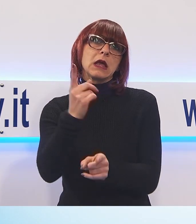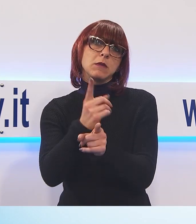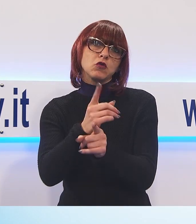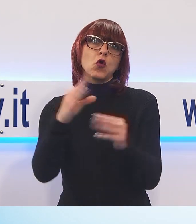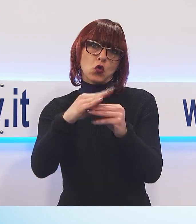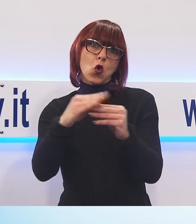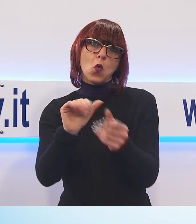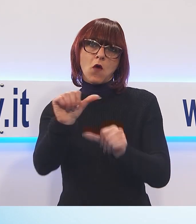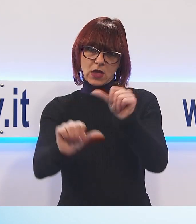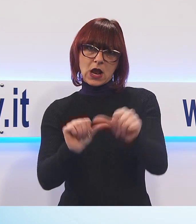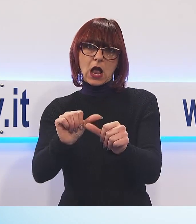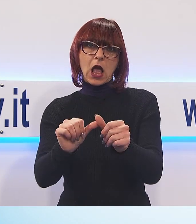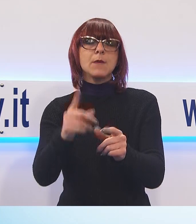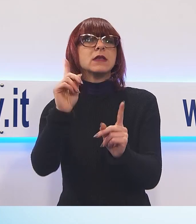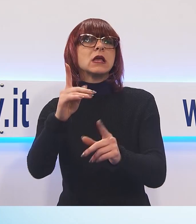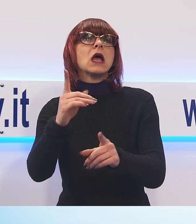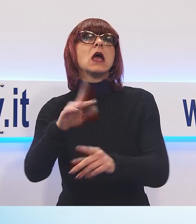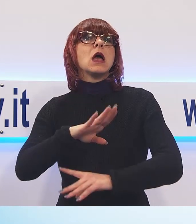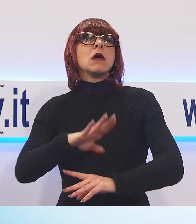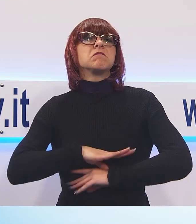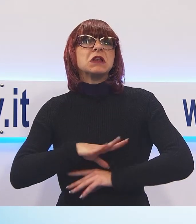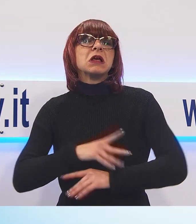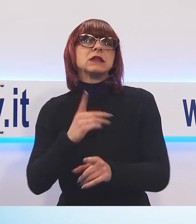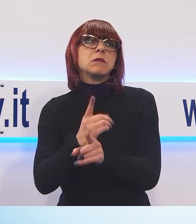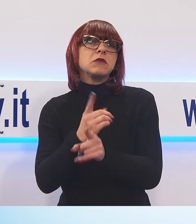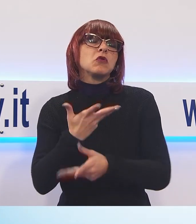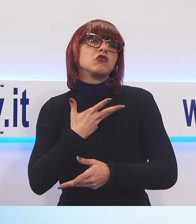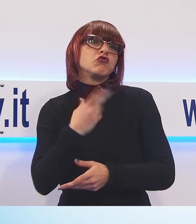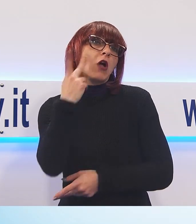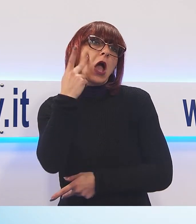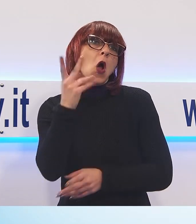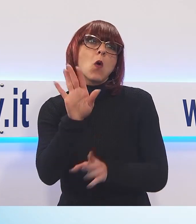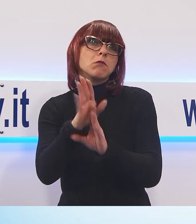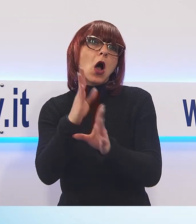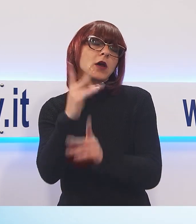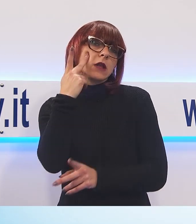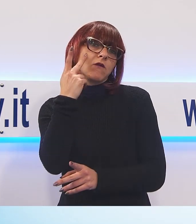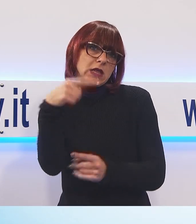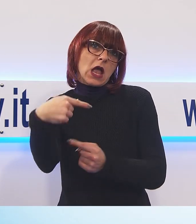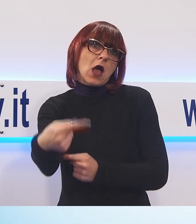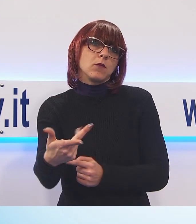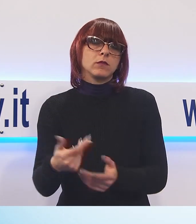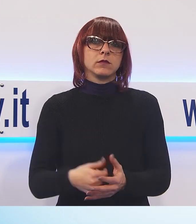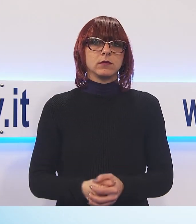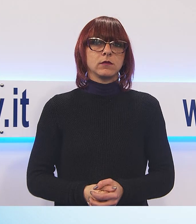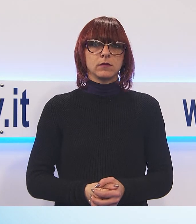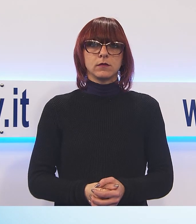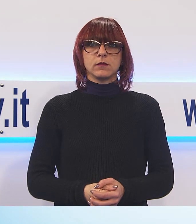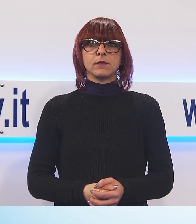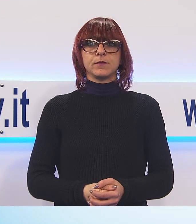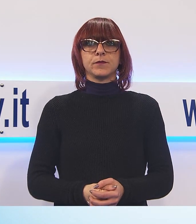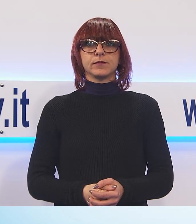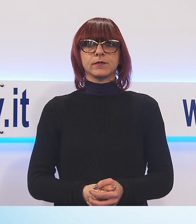bisogno anche di qualche infisso, vediamo attualmente al momento quello che possiamo fare. Ci spostiamo a